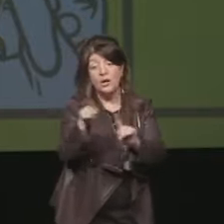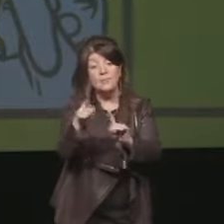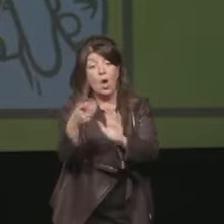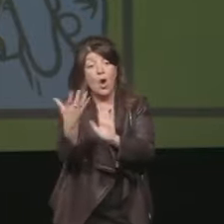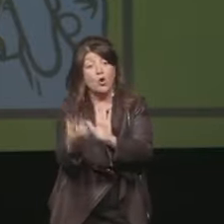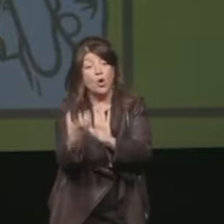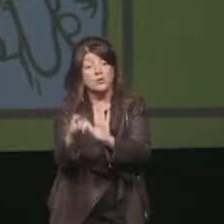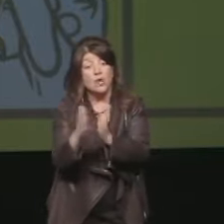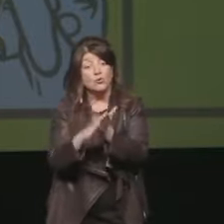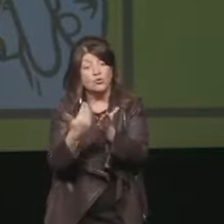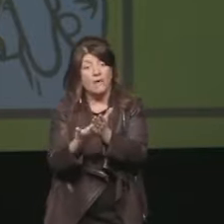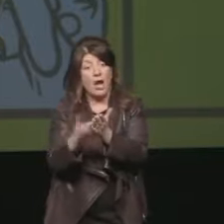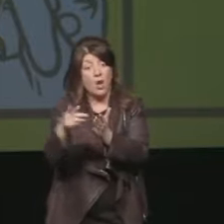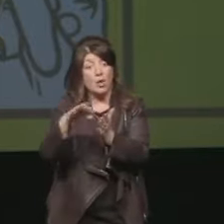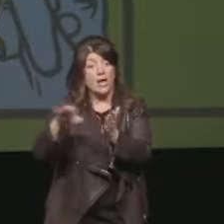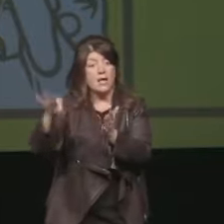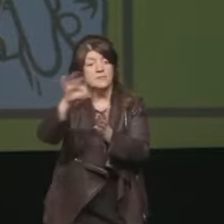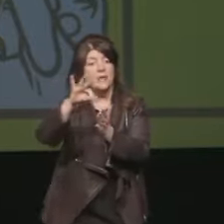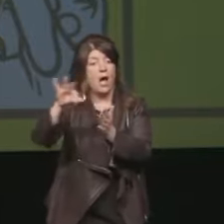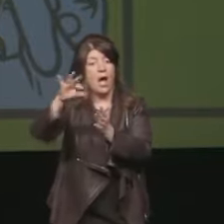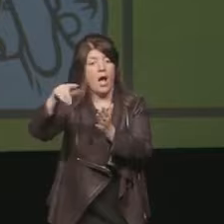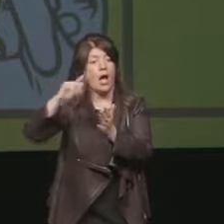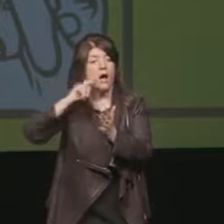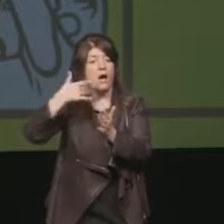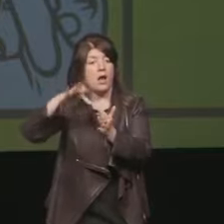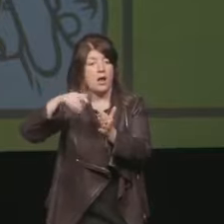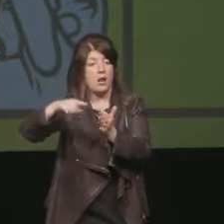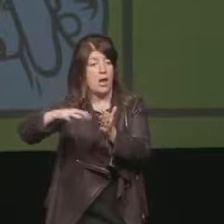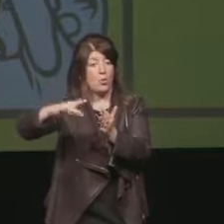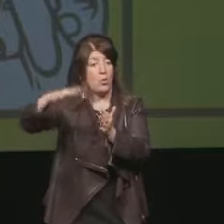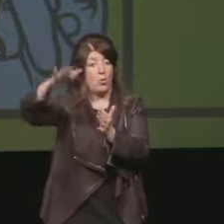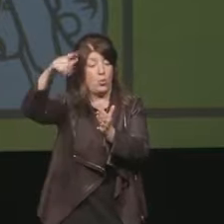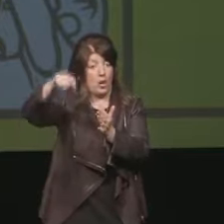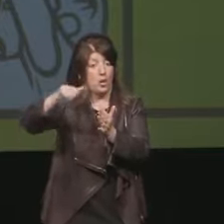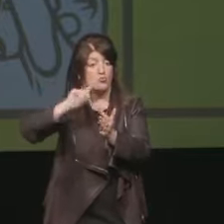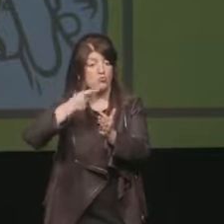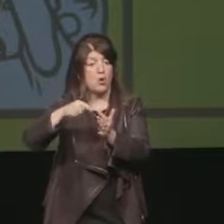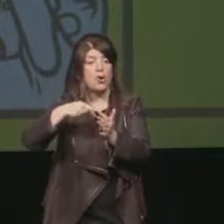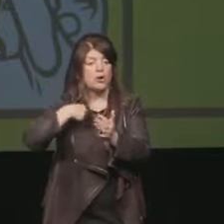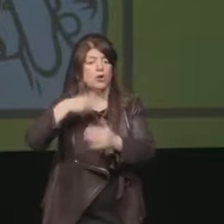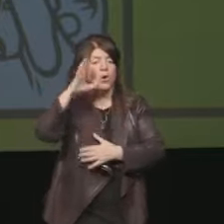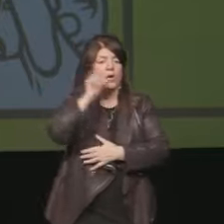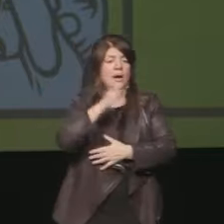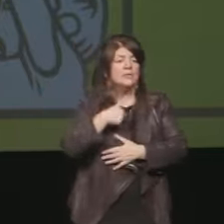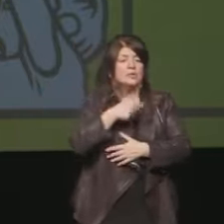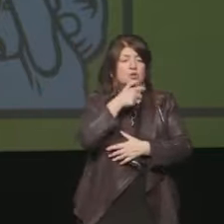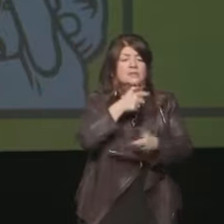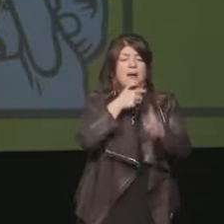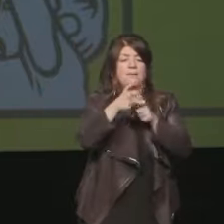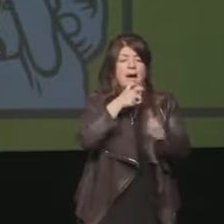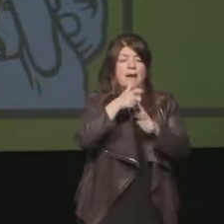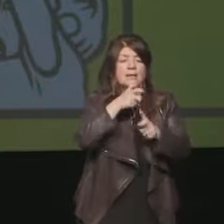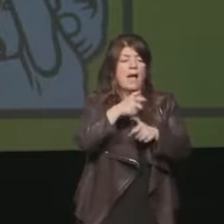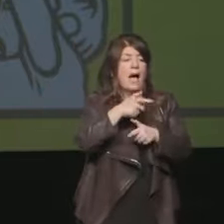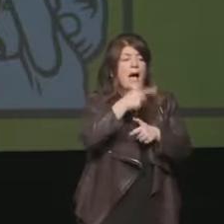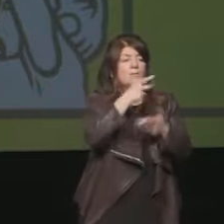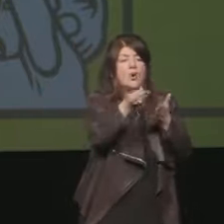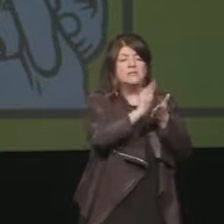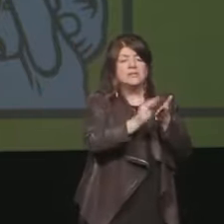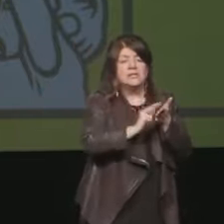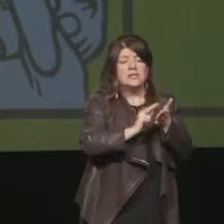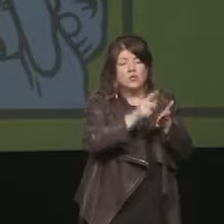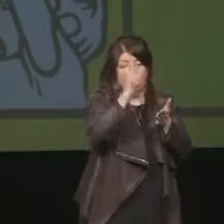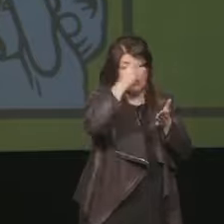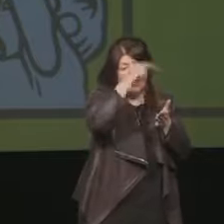vero sale del discorso io capisco che parlare di Julio Cortazar o di Abel Ferrara è più difficile perché ci vuole più